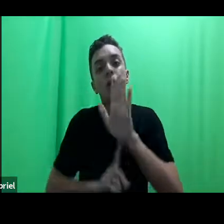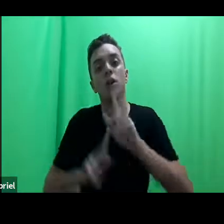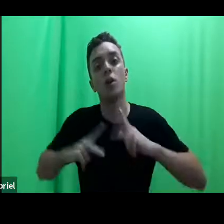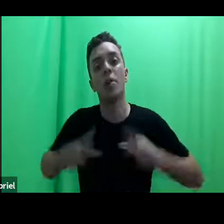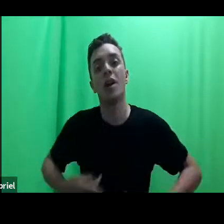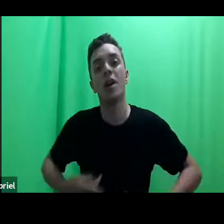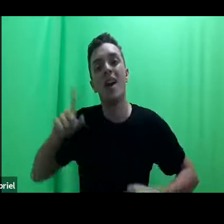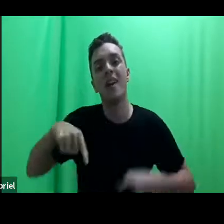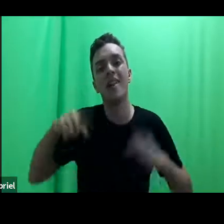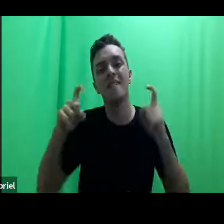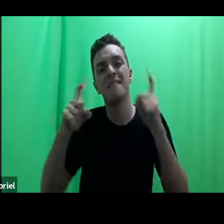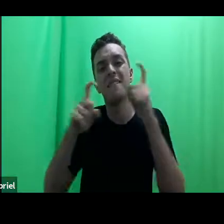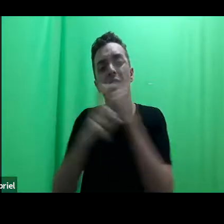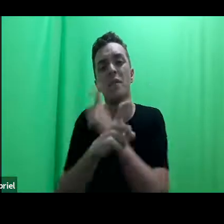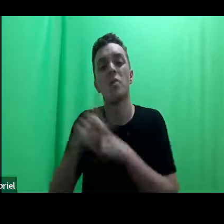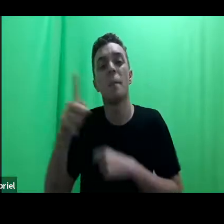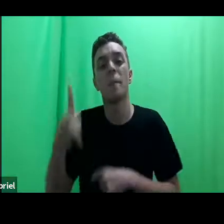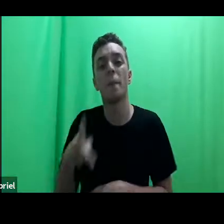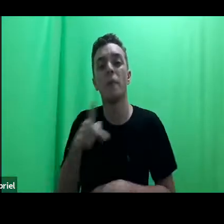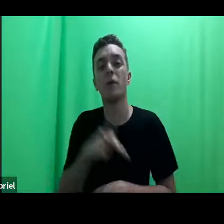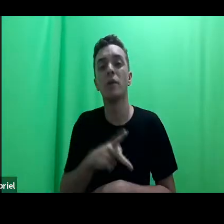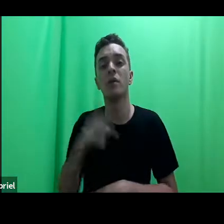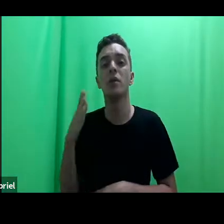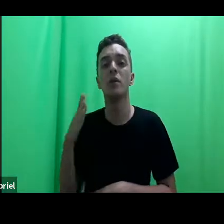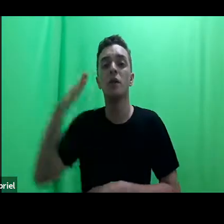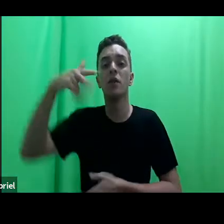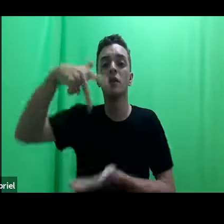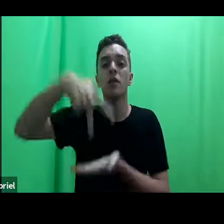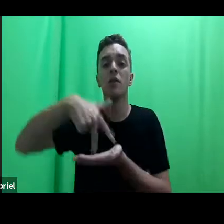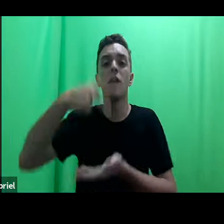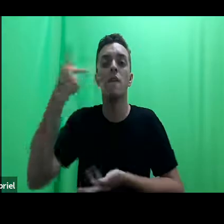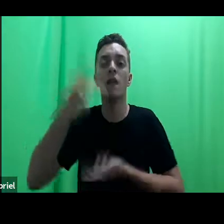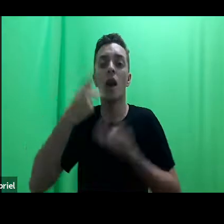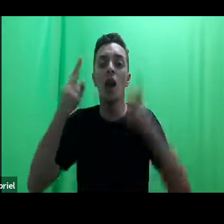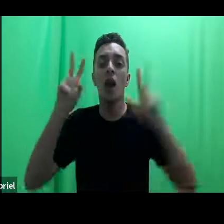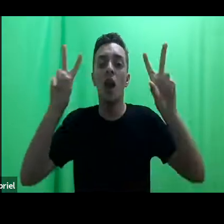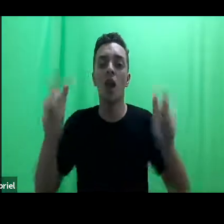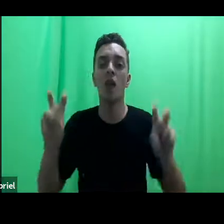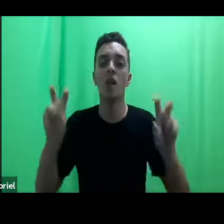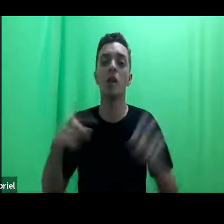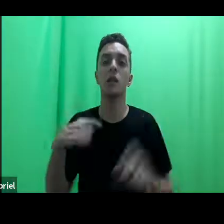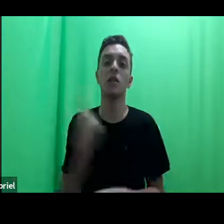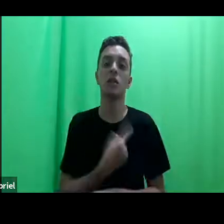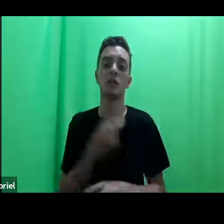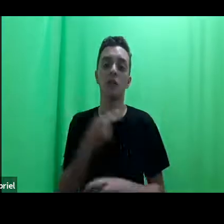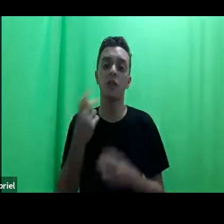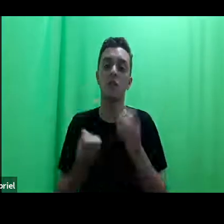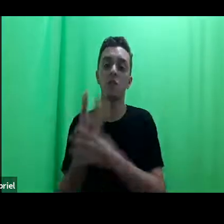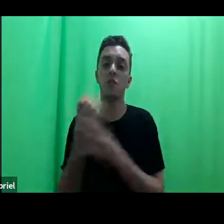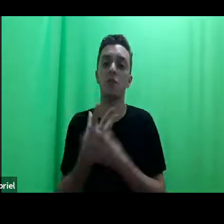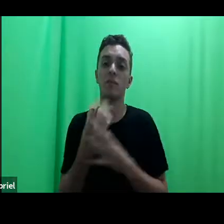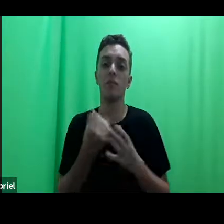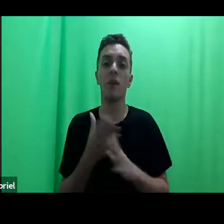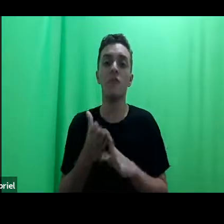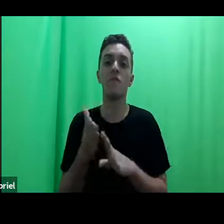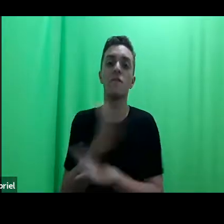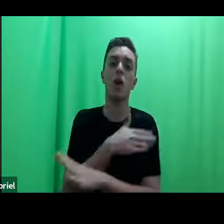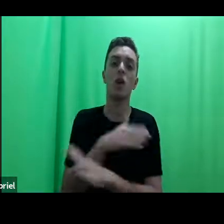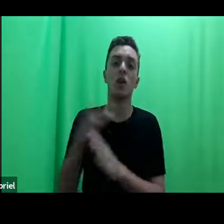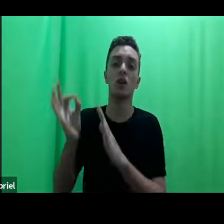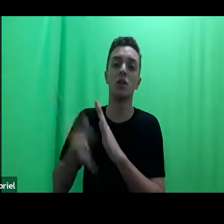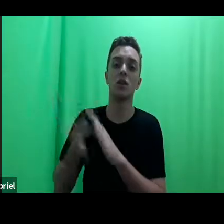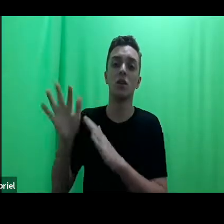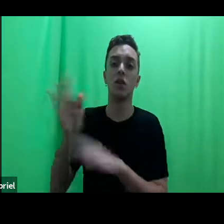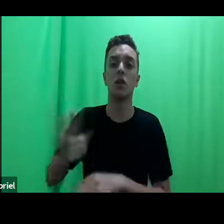professores que vão abordar esses conhecimentos que estão sendo produzidos fora das faculdades de